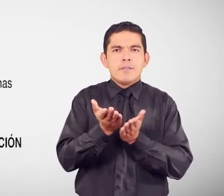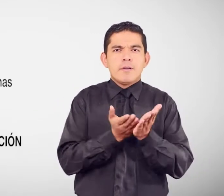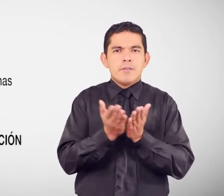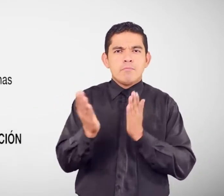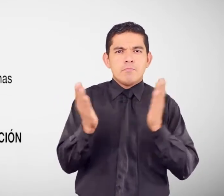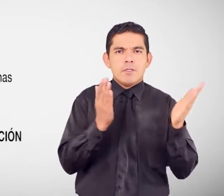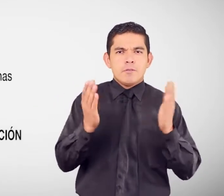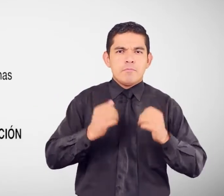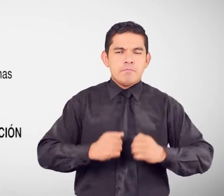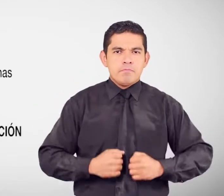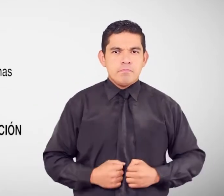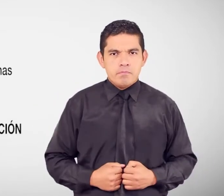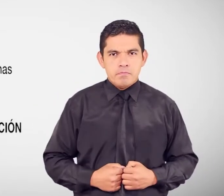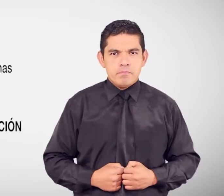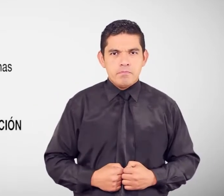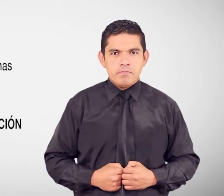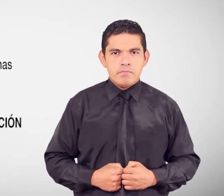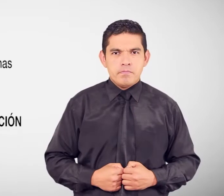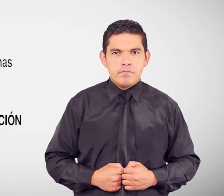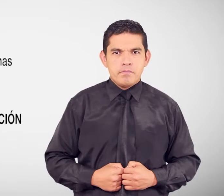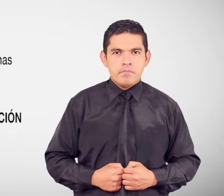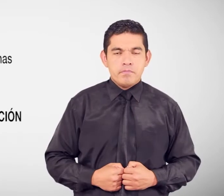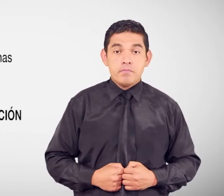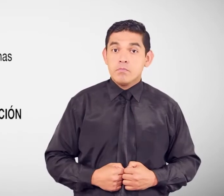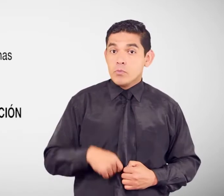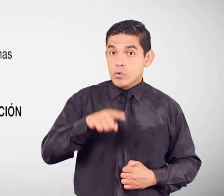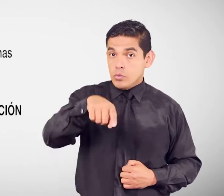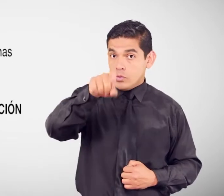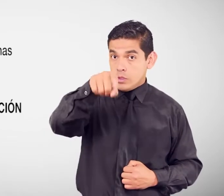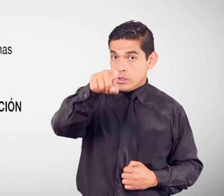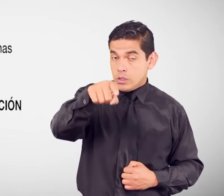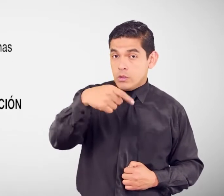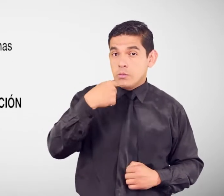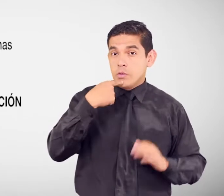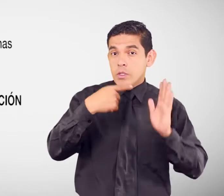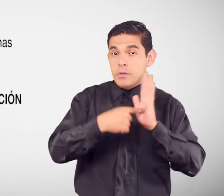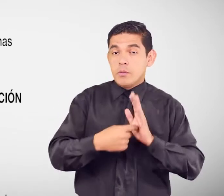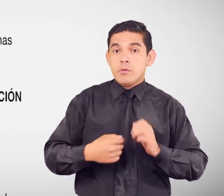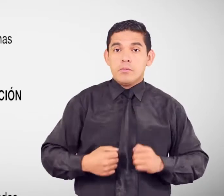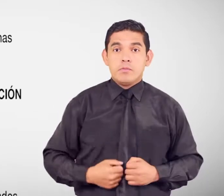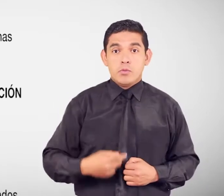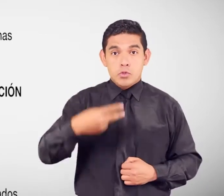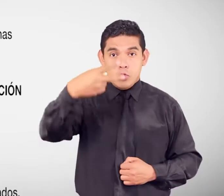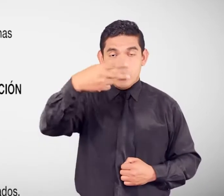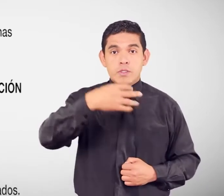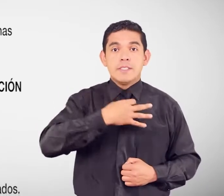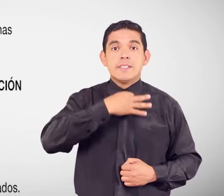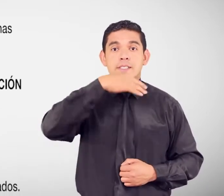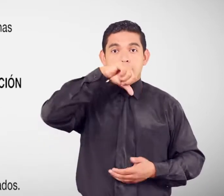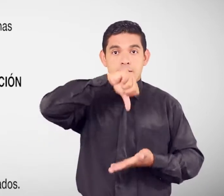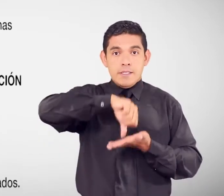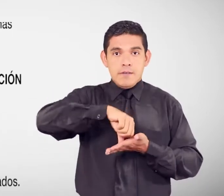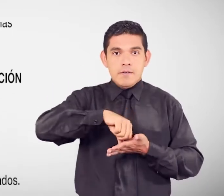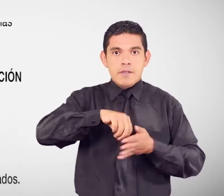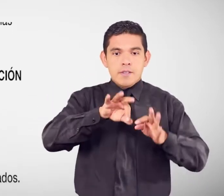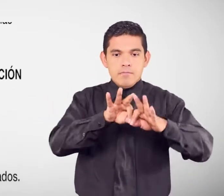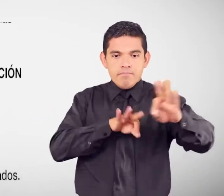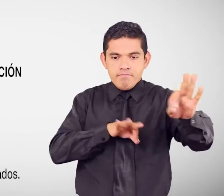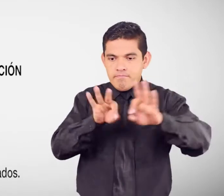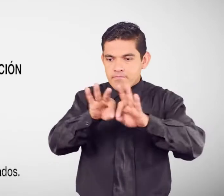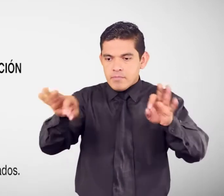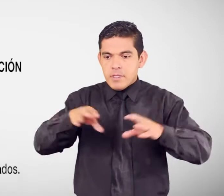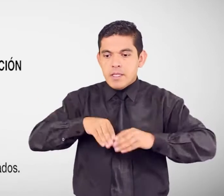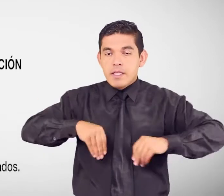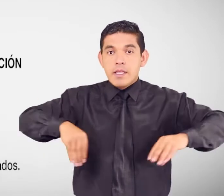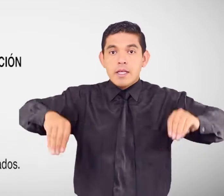Si necesitas 2. Civil Demarcación de linderos Participación